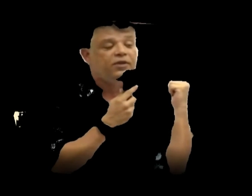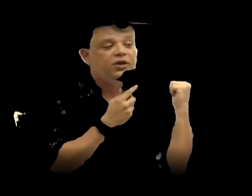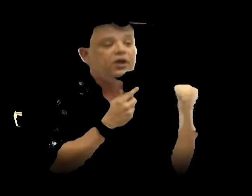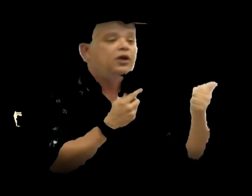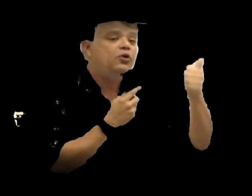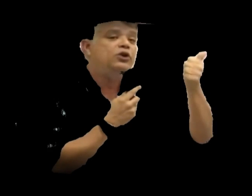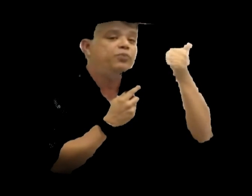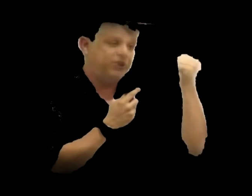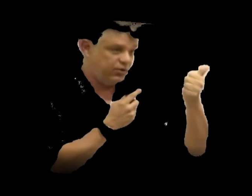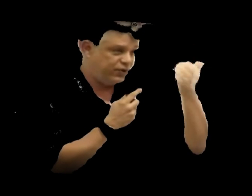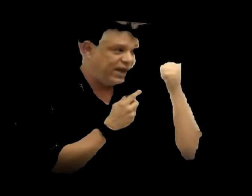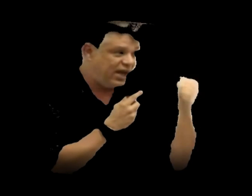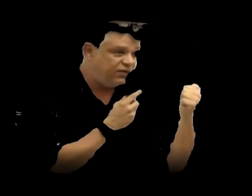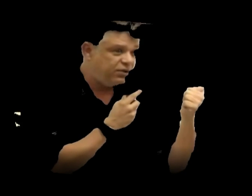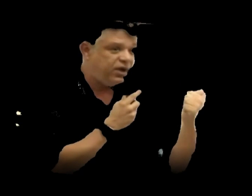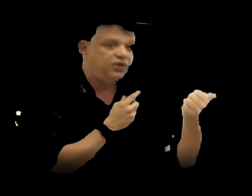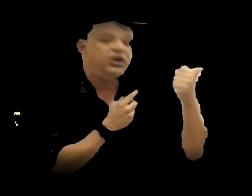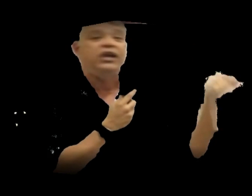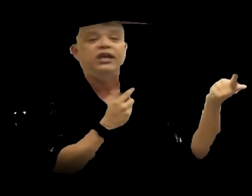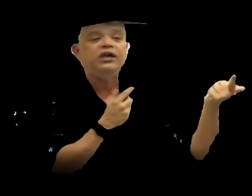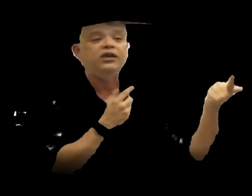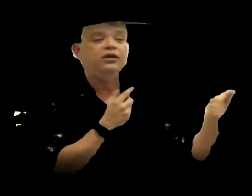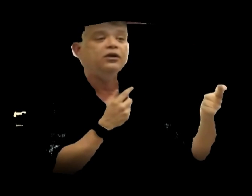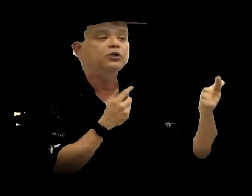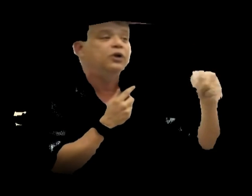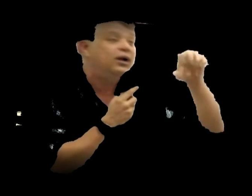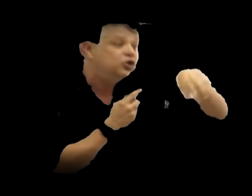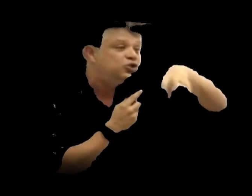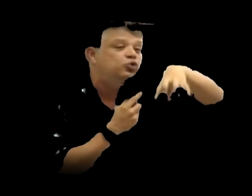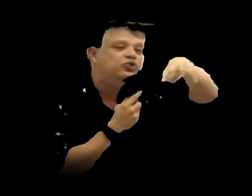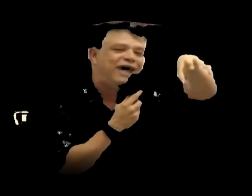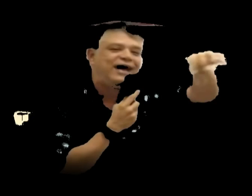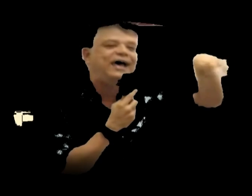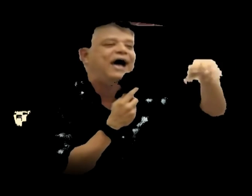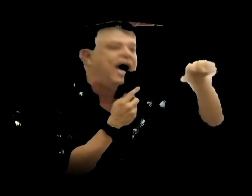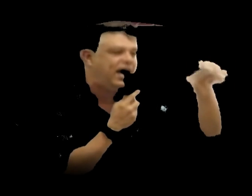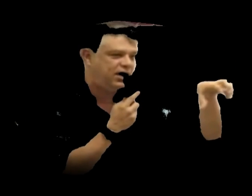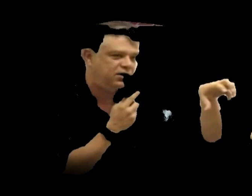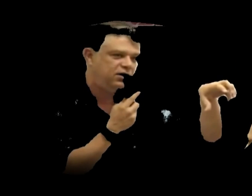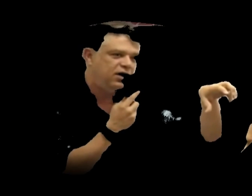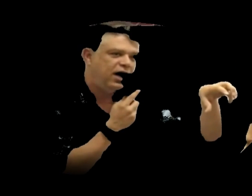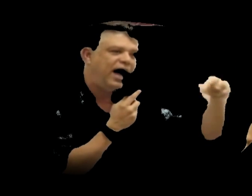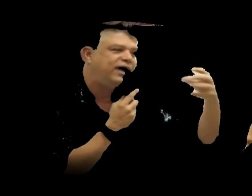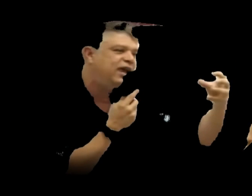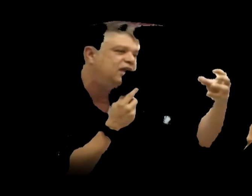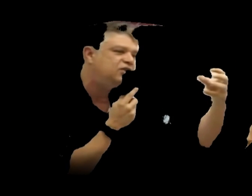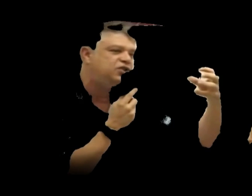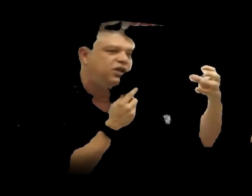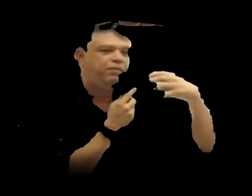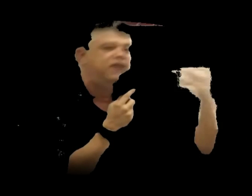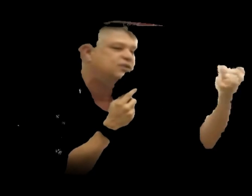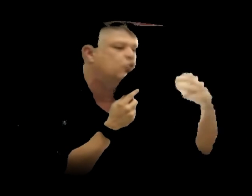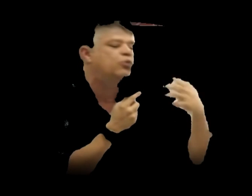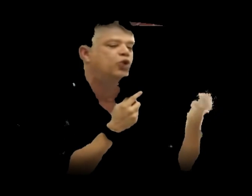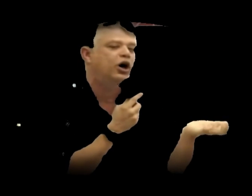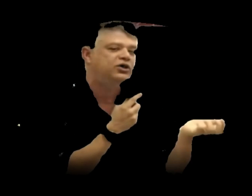Quando podemos falar livremente e nos agregar àqueles que pensam como nós,